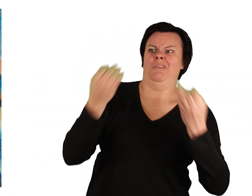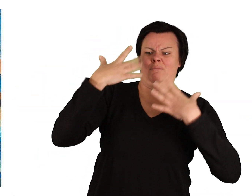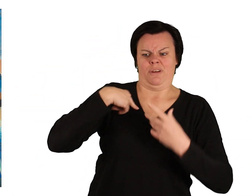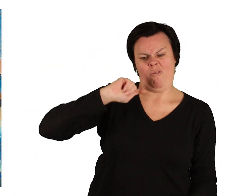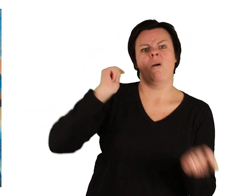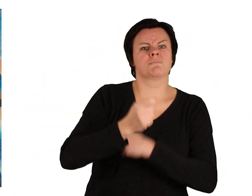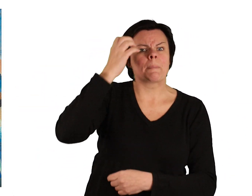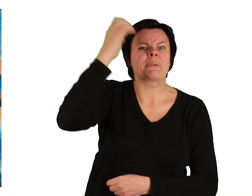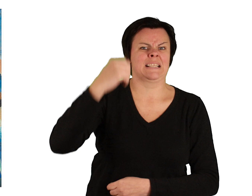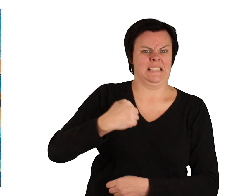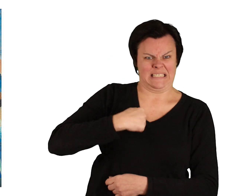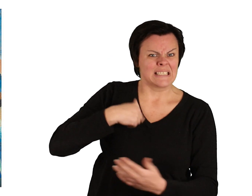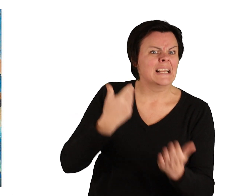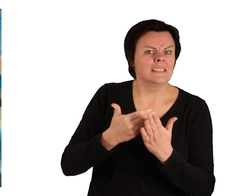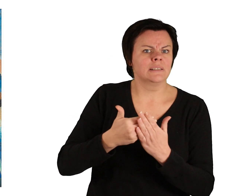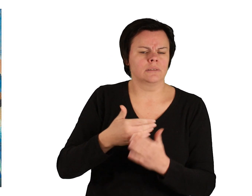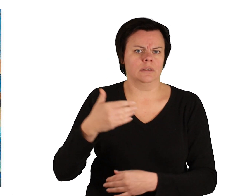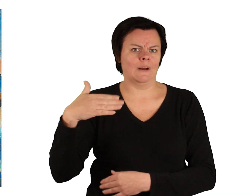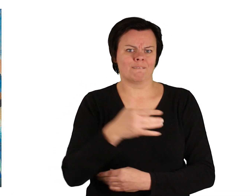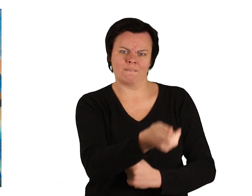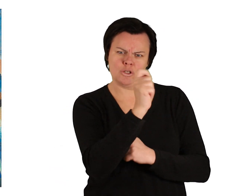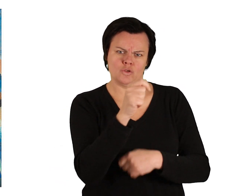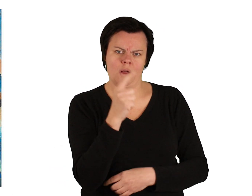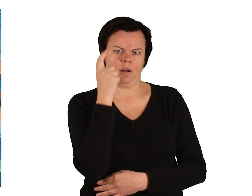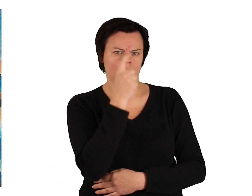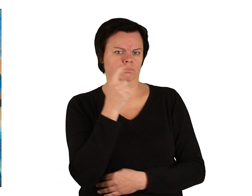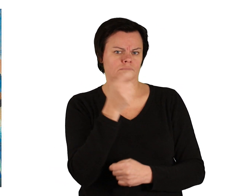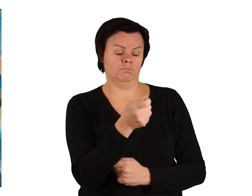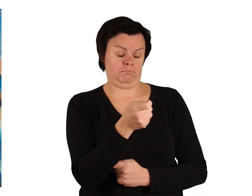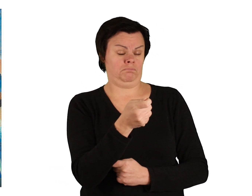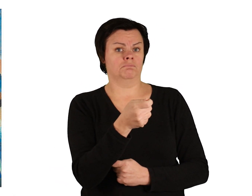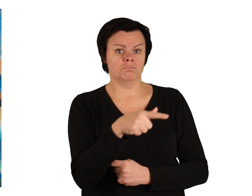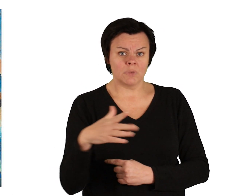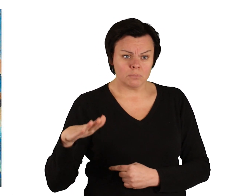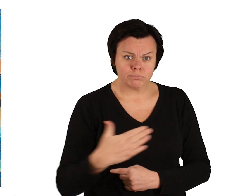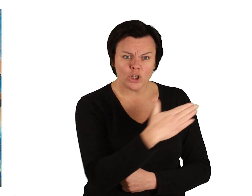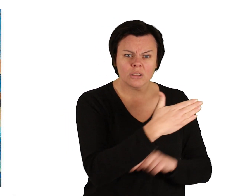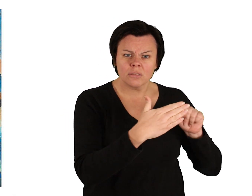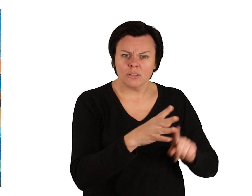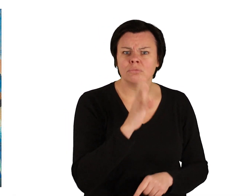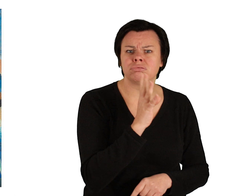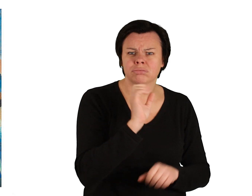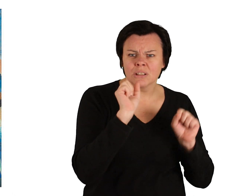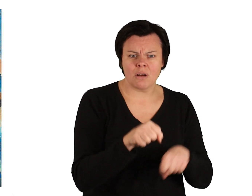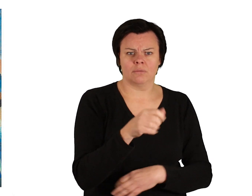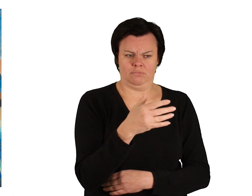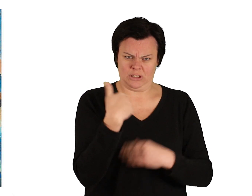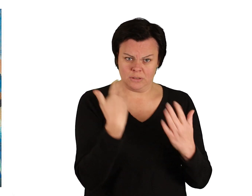leben, ich bin ein verwunschener Prinz!« Der Fischer war verwundert, doch einen sprechenden Butt hätte er ohnehin nicht getötet